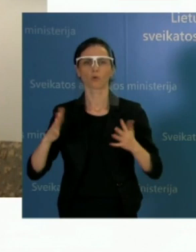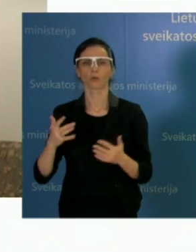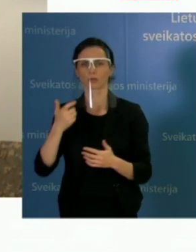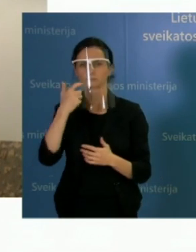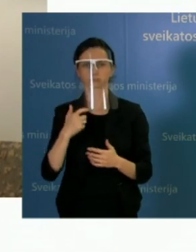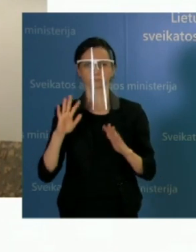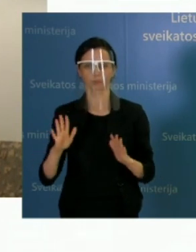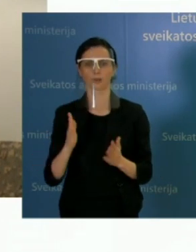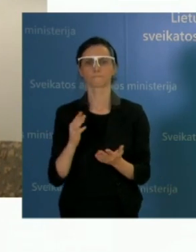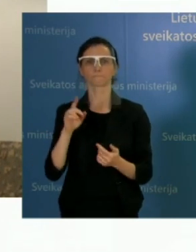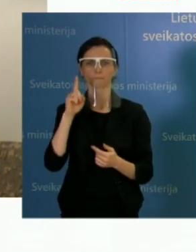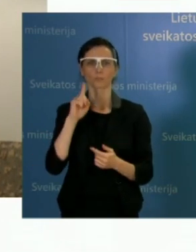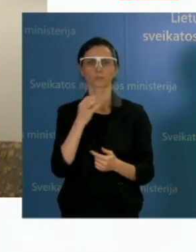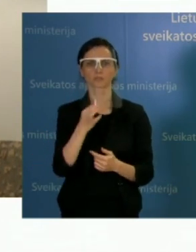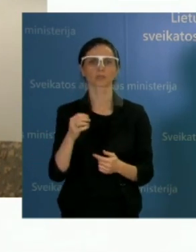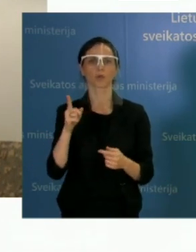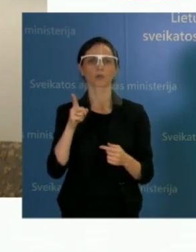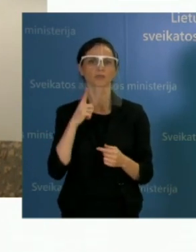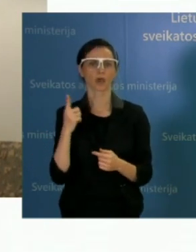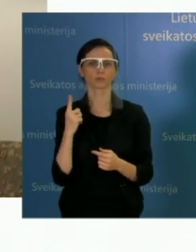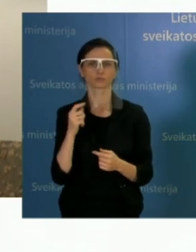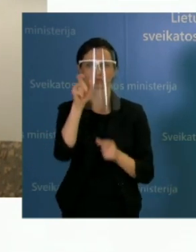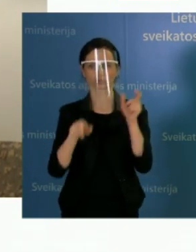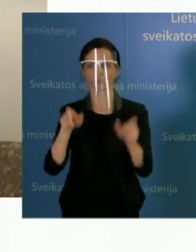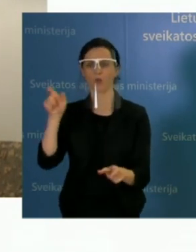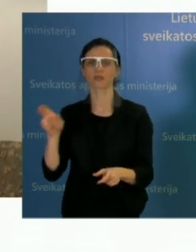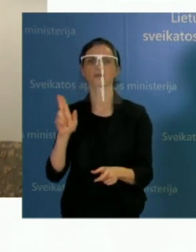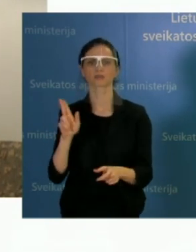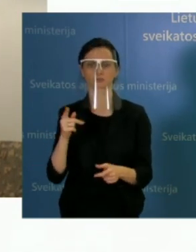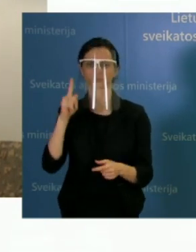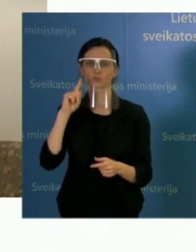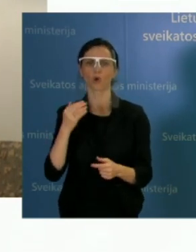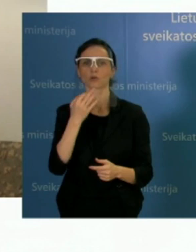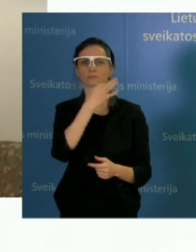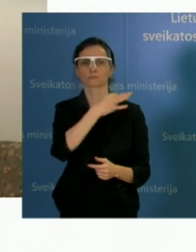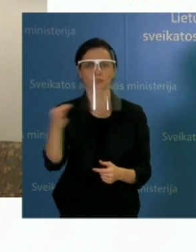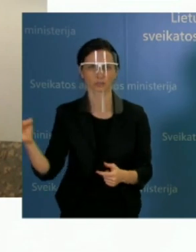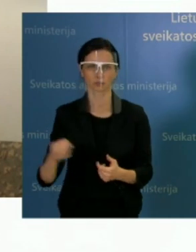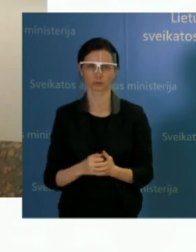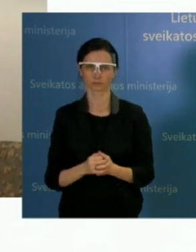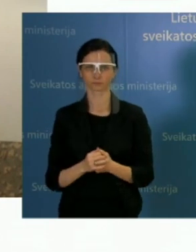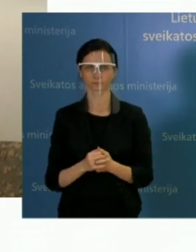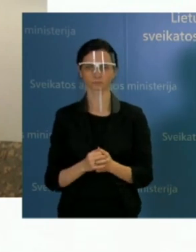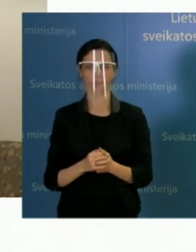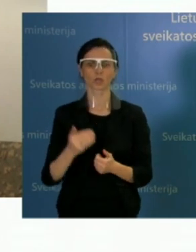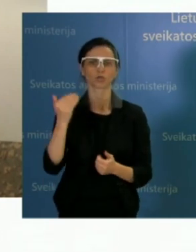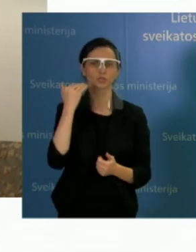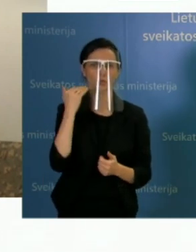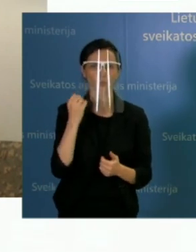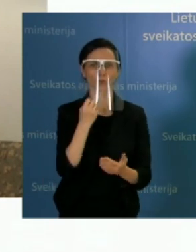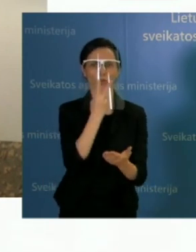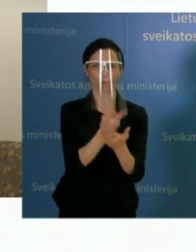jaunų žmonės. Ir norėčiau kreiptis į juos. Šiaulių mieste ir Šiaulių ligoninėje